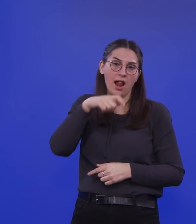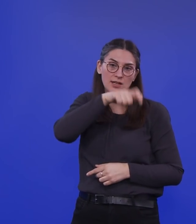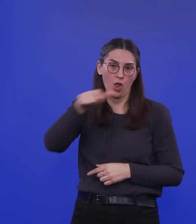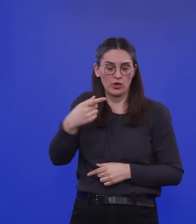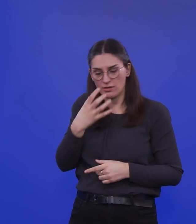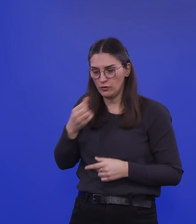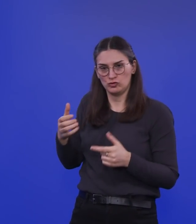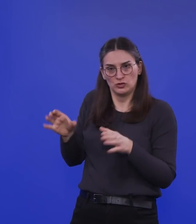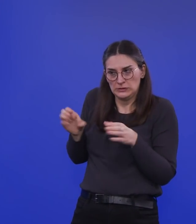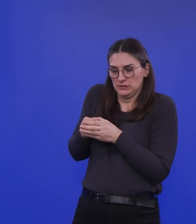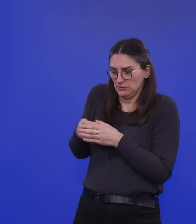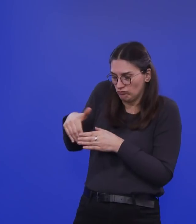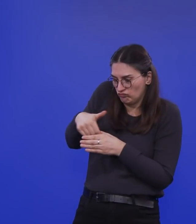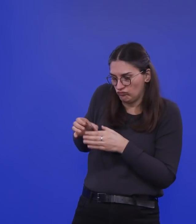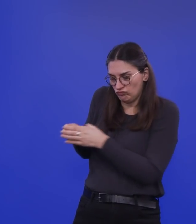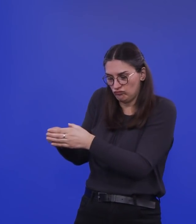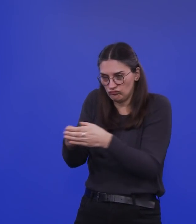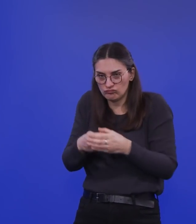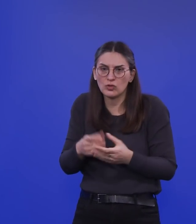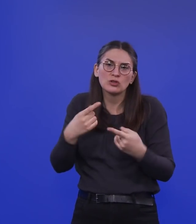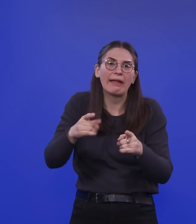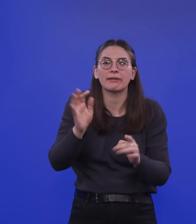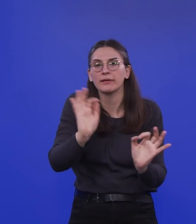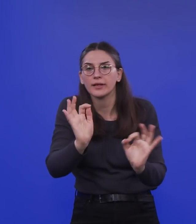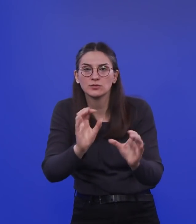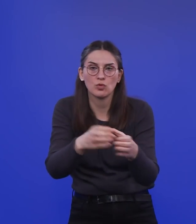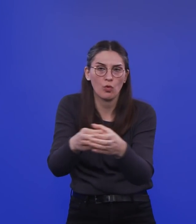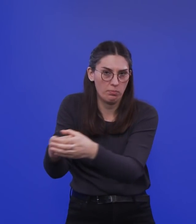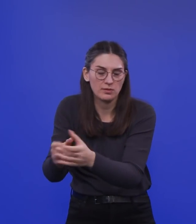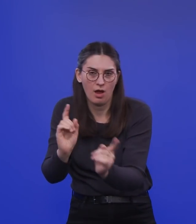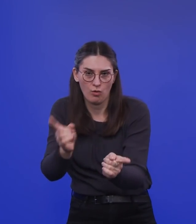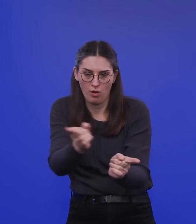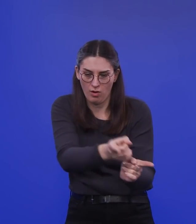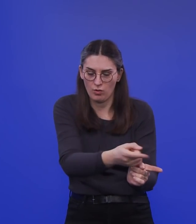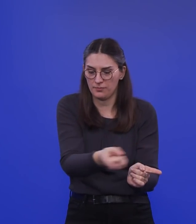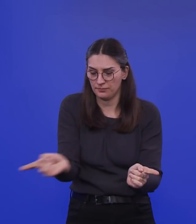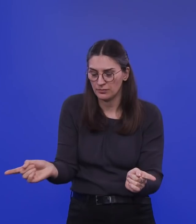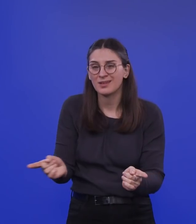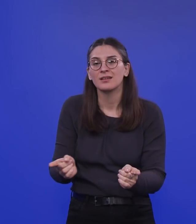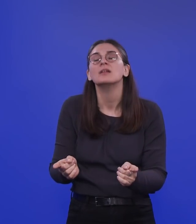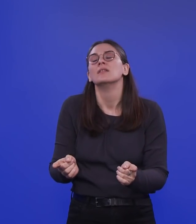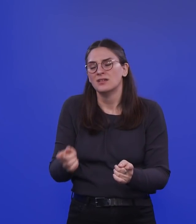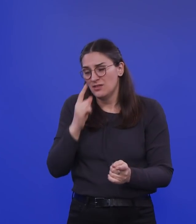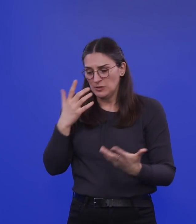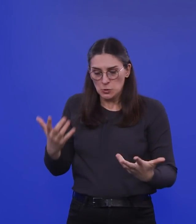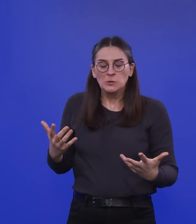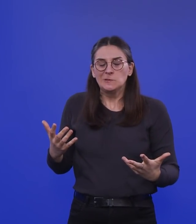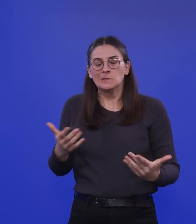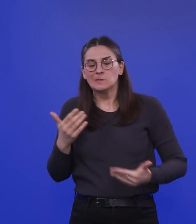abschirmen. es gibt ein andere Risikogruppen, an die man denken kann. Und ansonsten muss man dann zugestehen, man kann das nicht